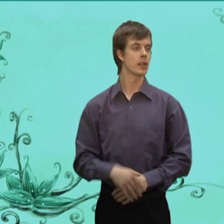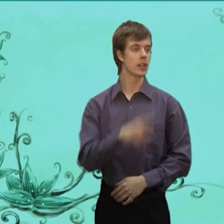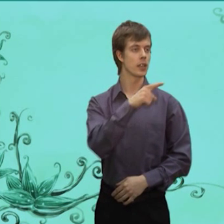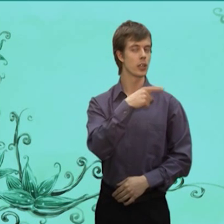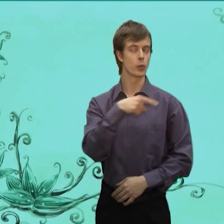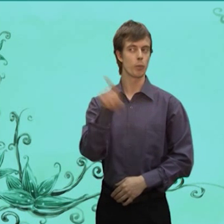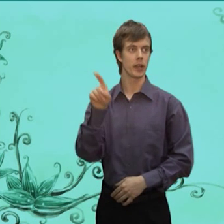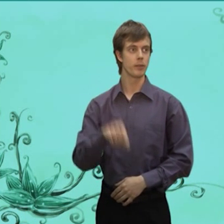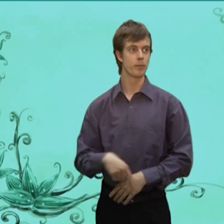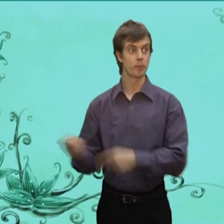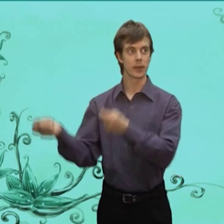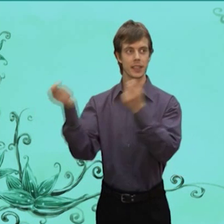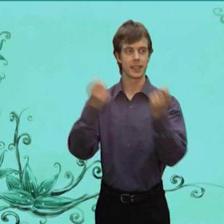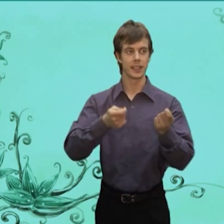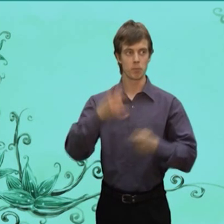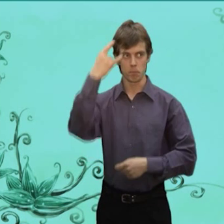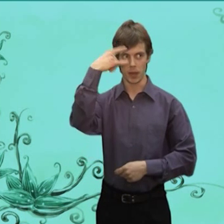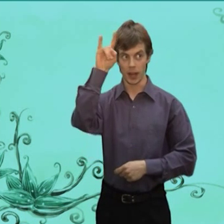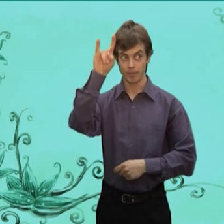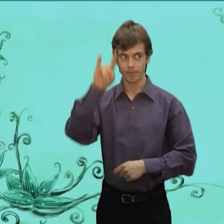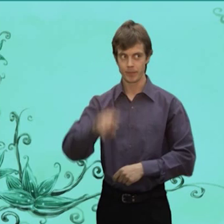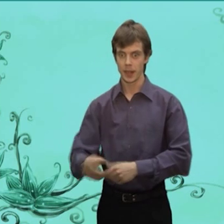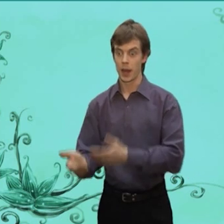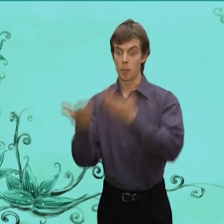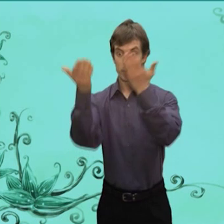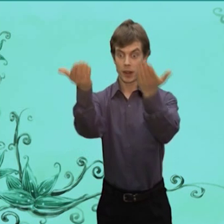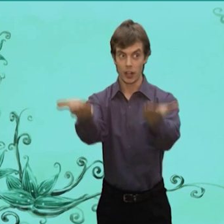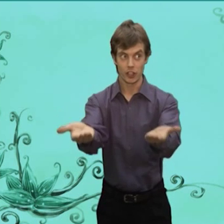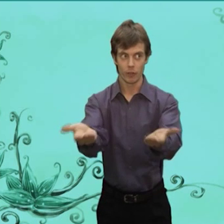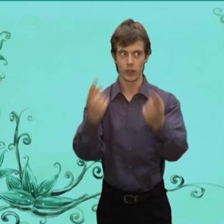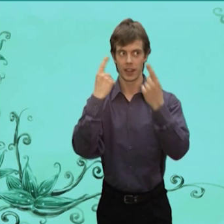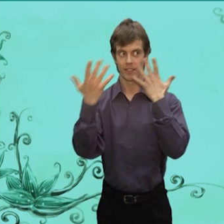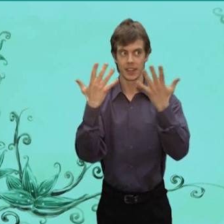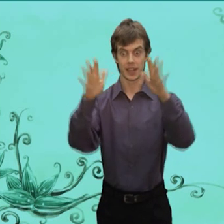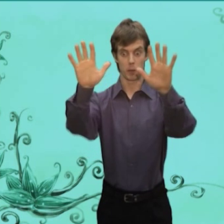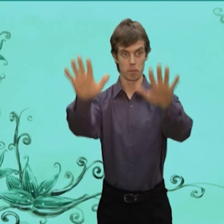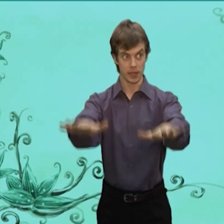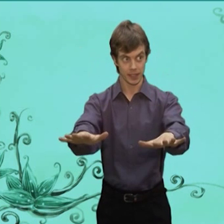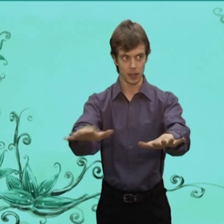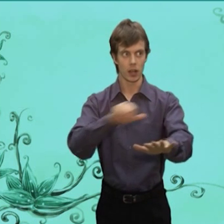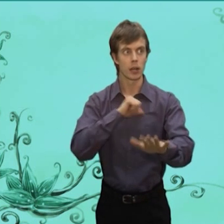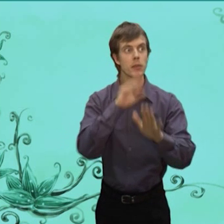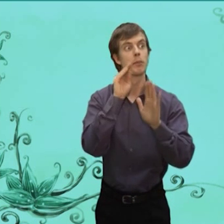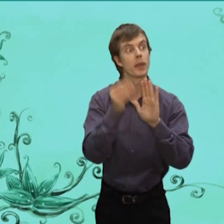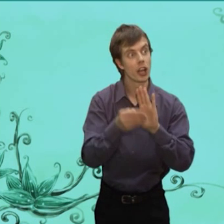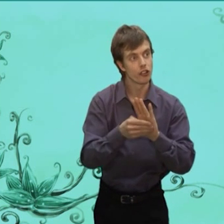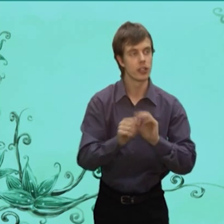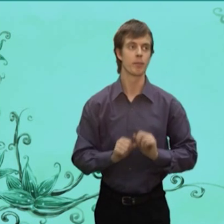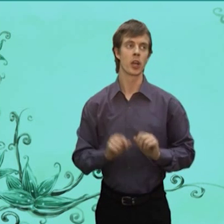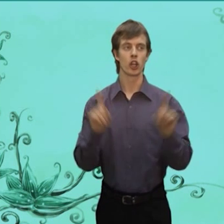Ты Ступай Приготовь Быка Принеси Да положи На видное место А сам Спрячься